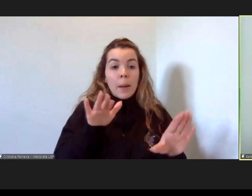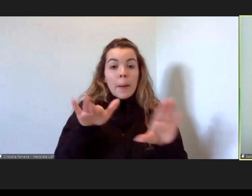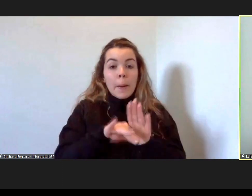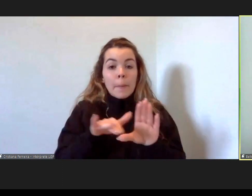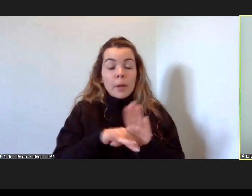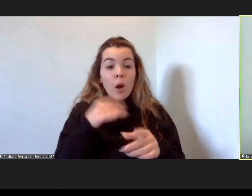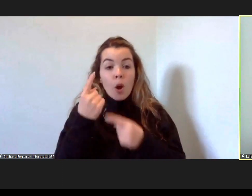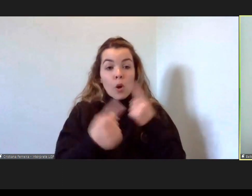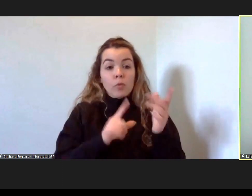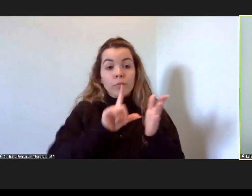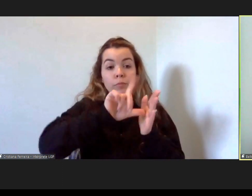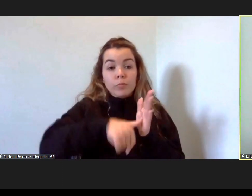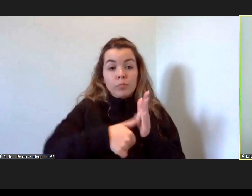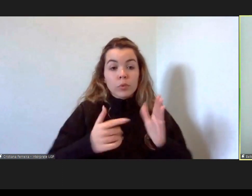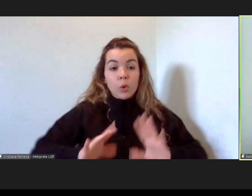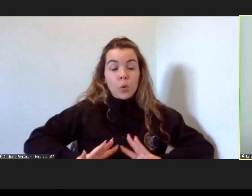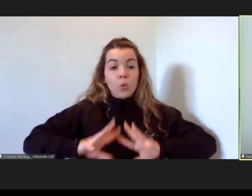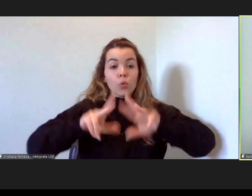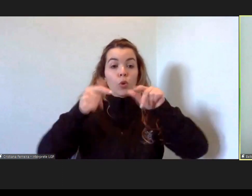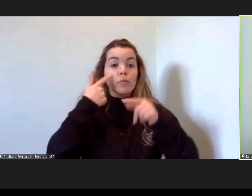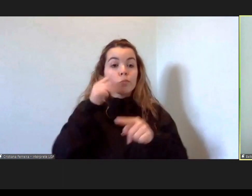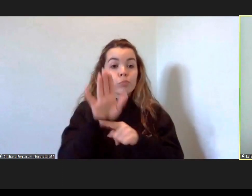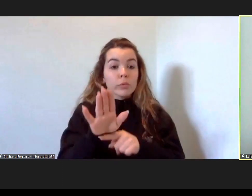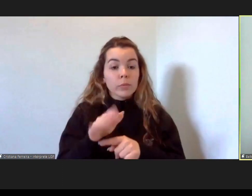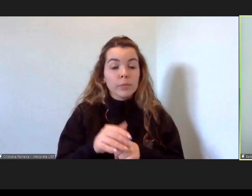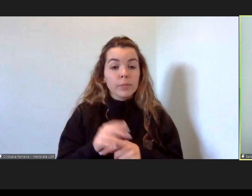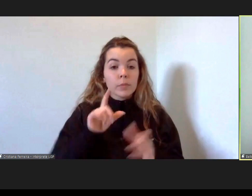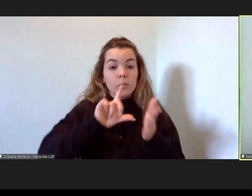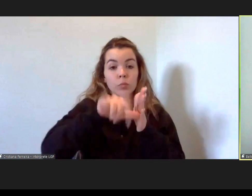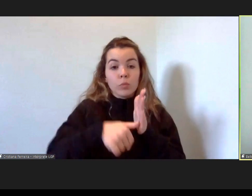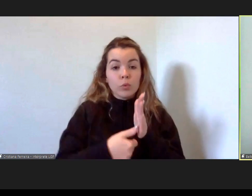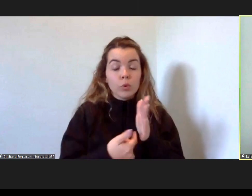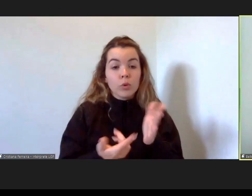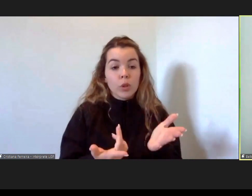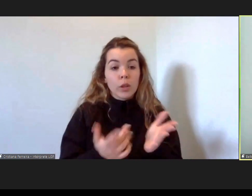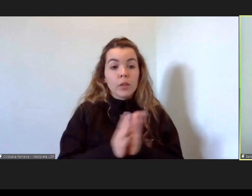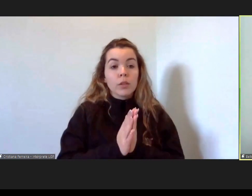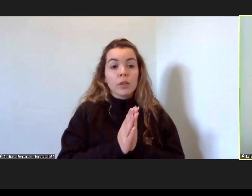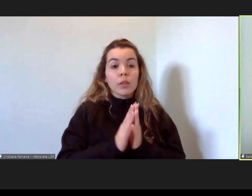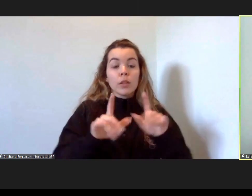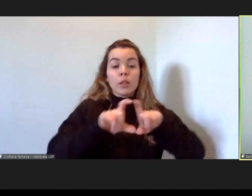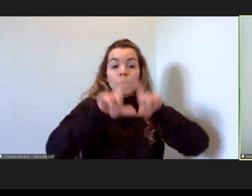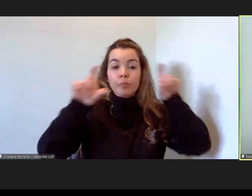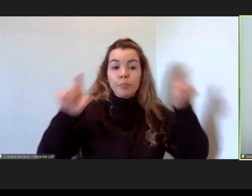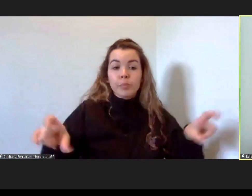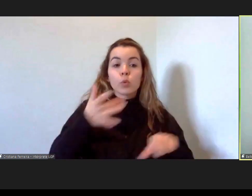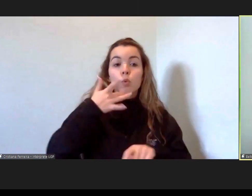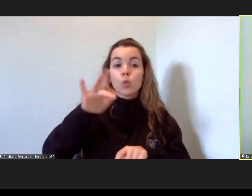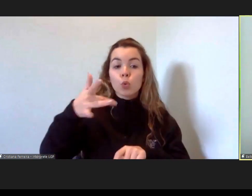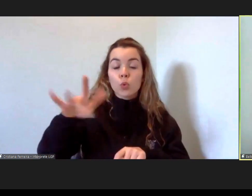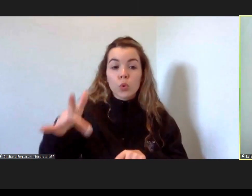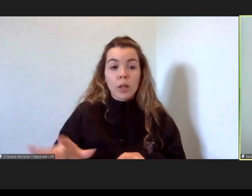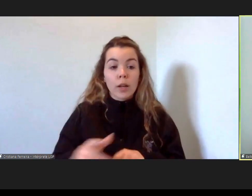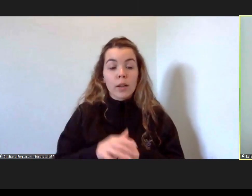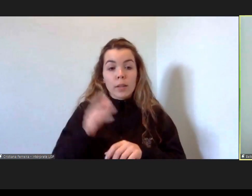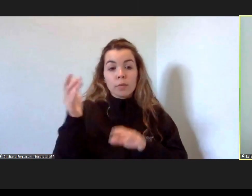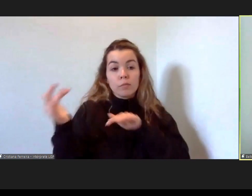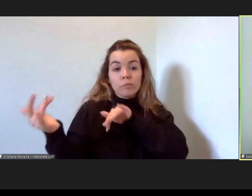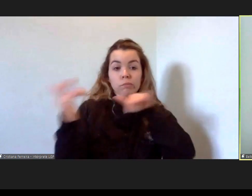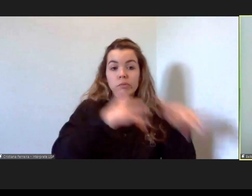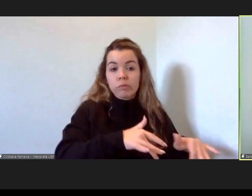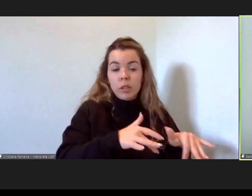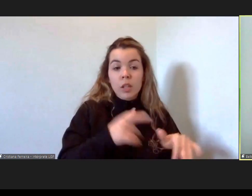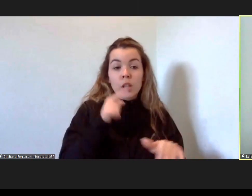projetos que desenvolveu, por exemplo, o projeto de preditoras de empregabilidade em imigrantes, onde foi um estudo